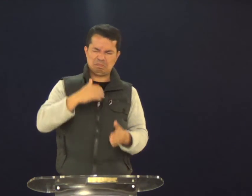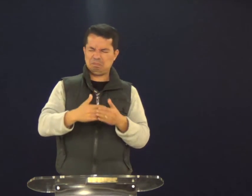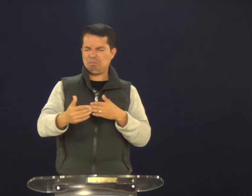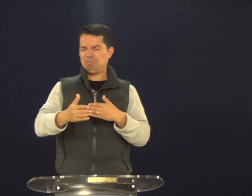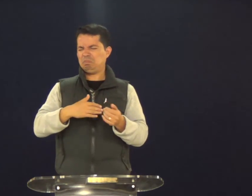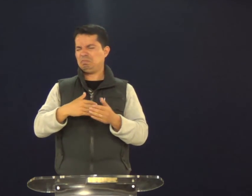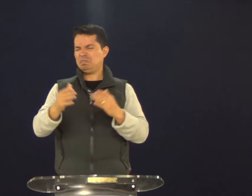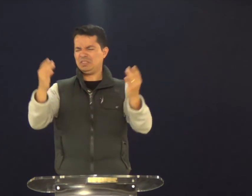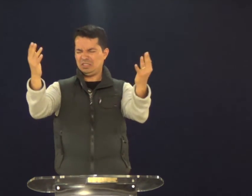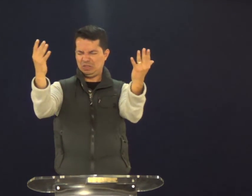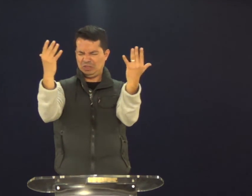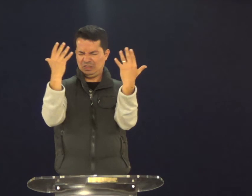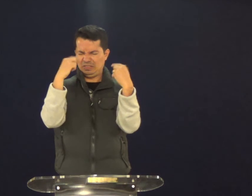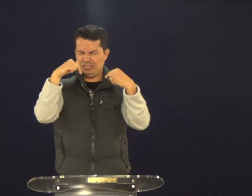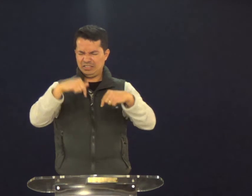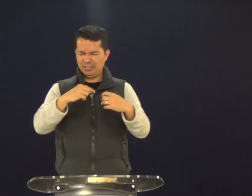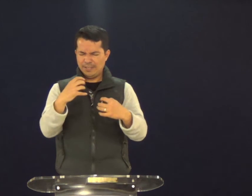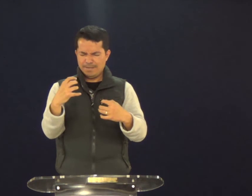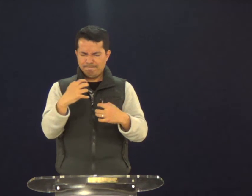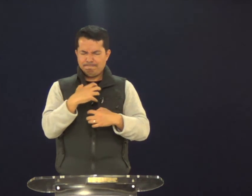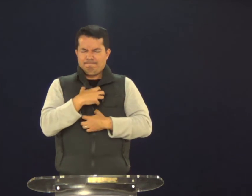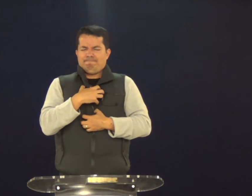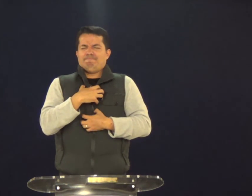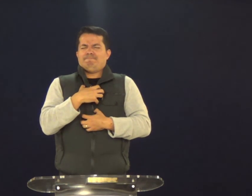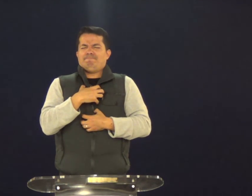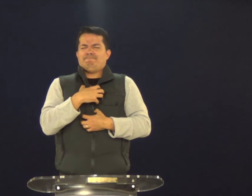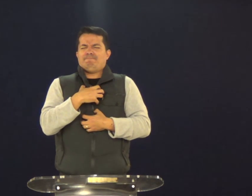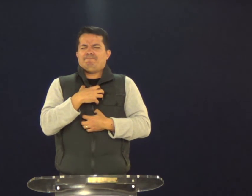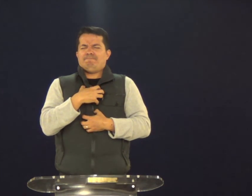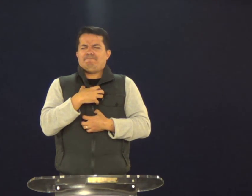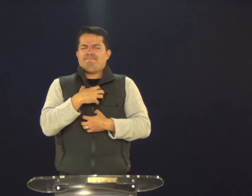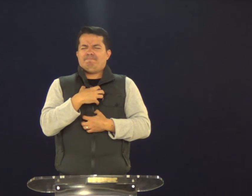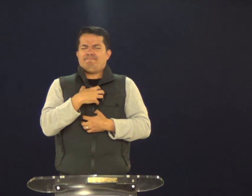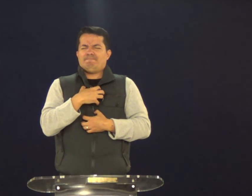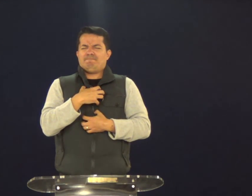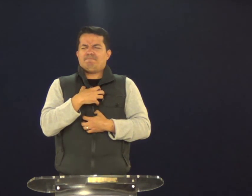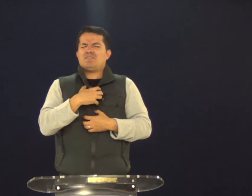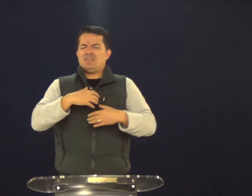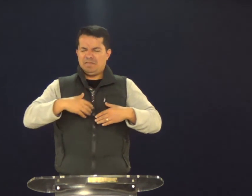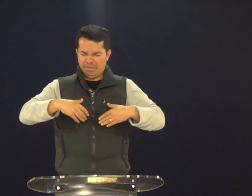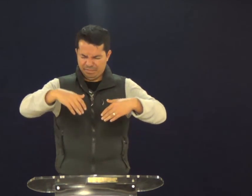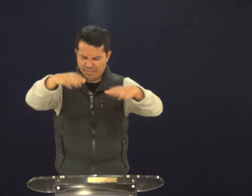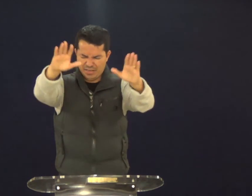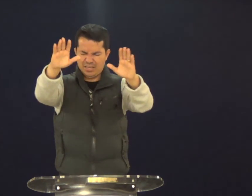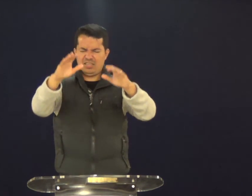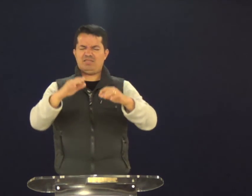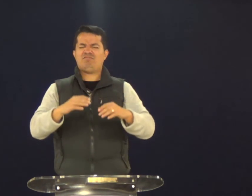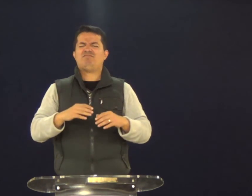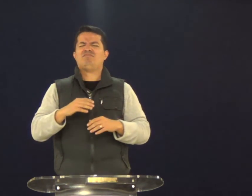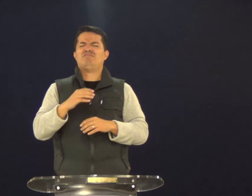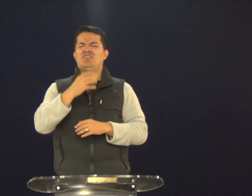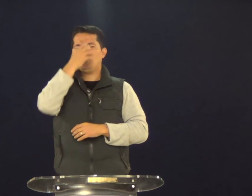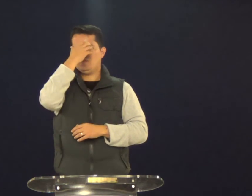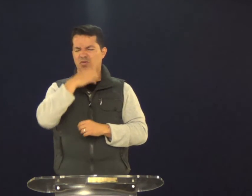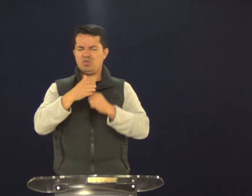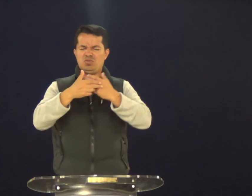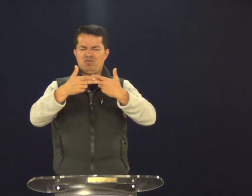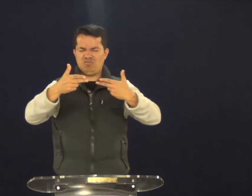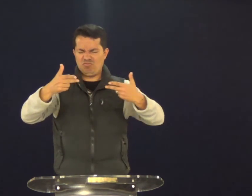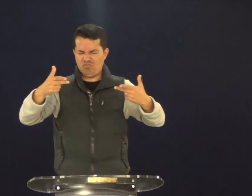surdo, ouvinte, todos que possam sentir realmente o Seu falar. E que a